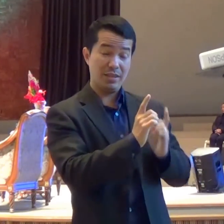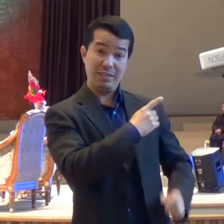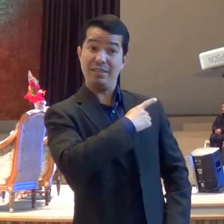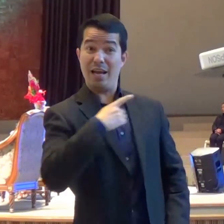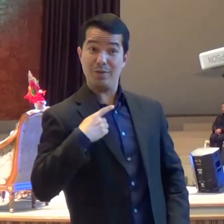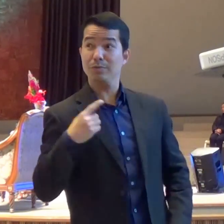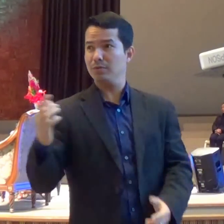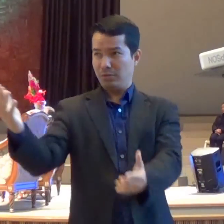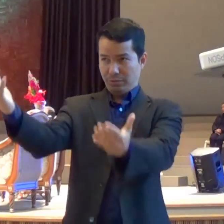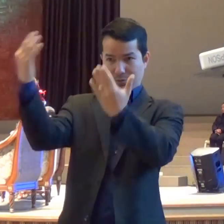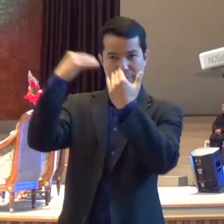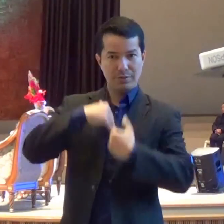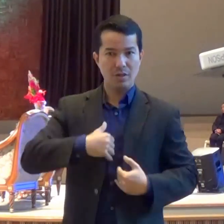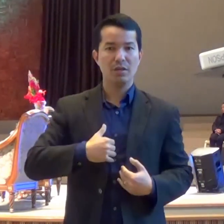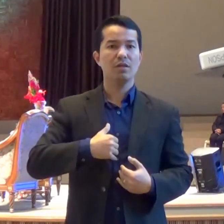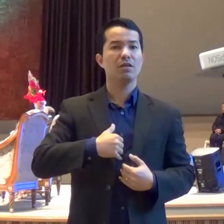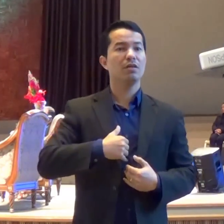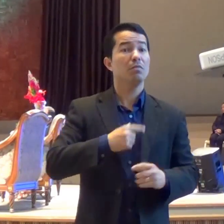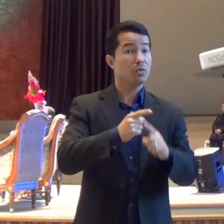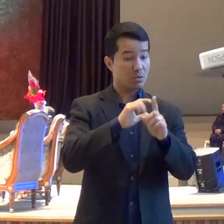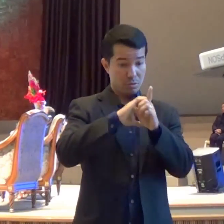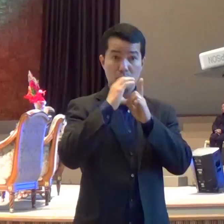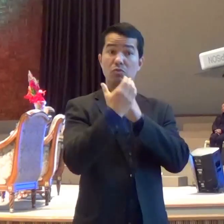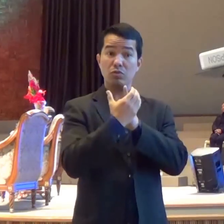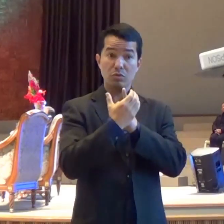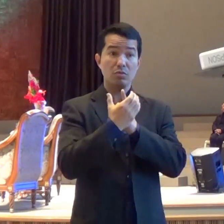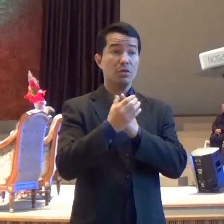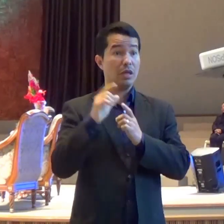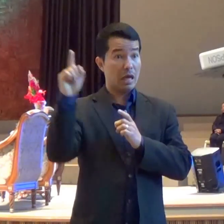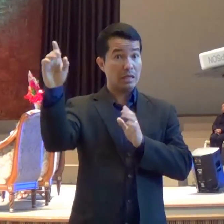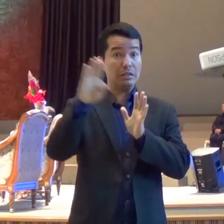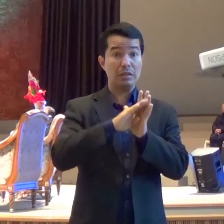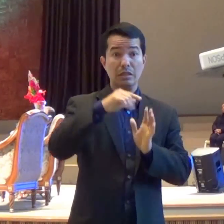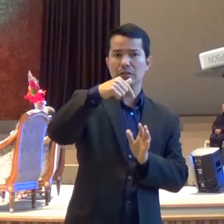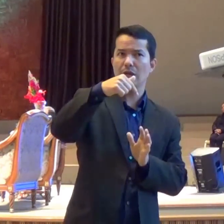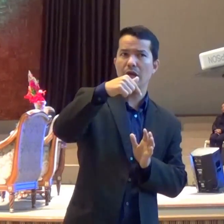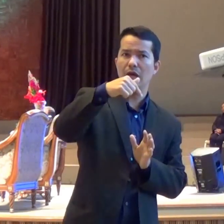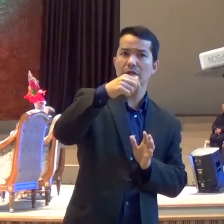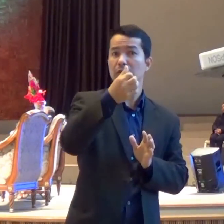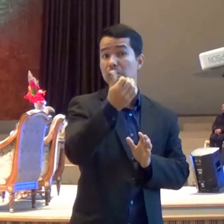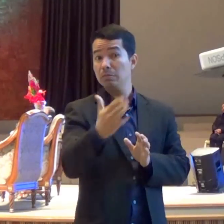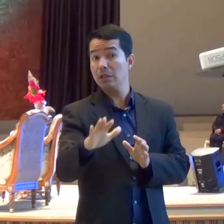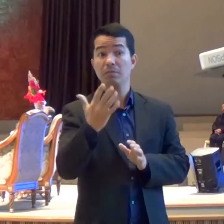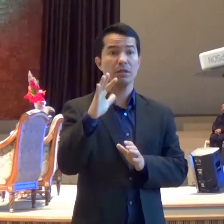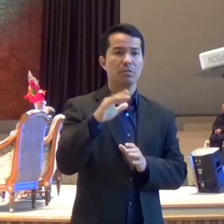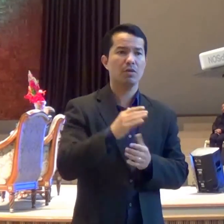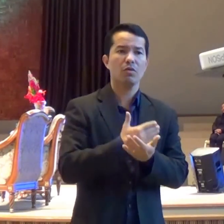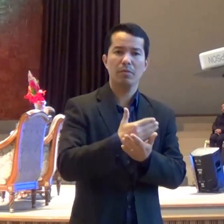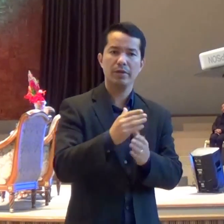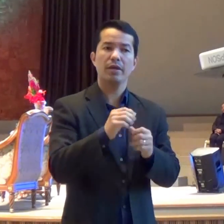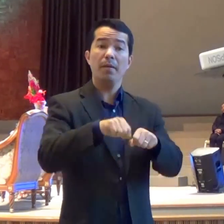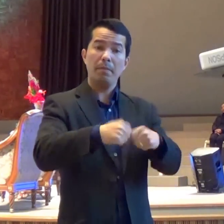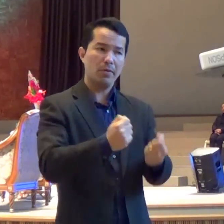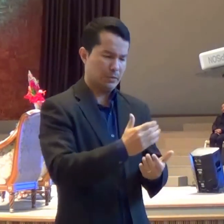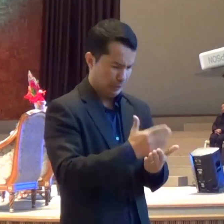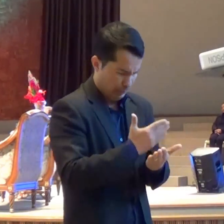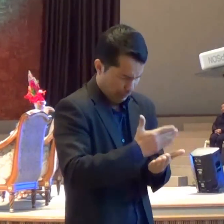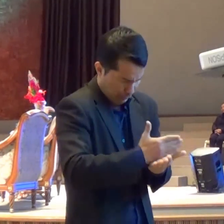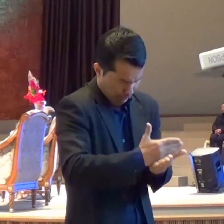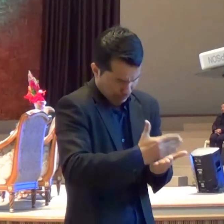cedinho de manhã Chegassem os diáconos aqui da igreja E eles tiveram que cortar os pães E